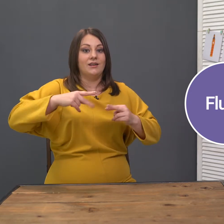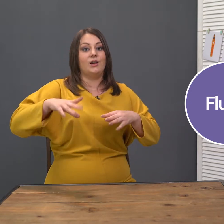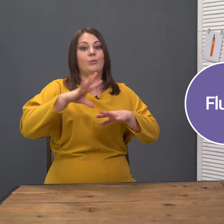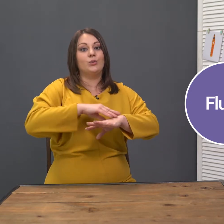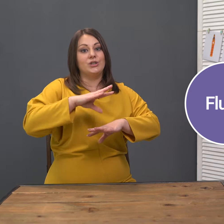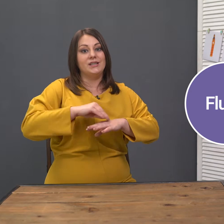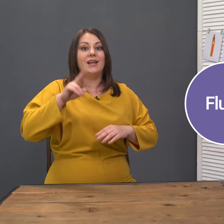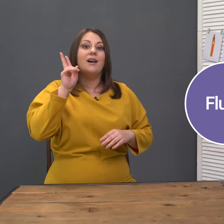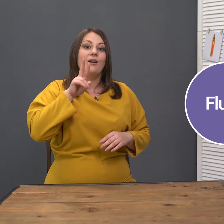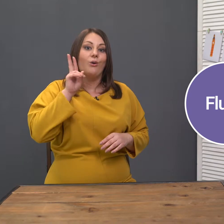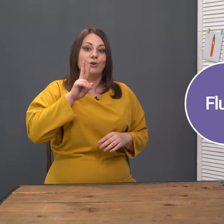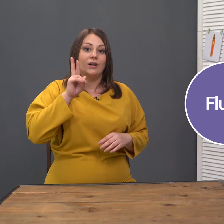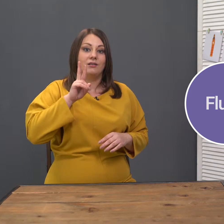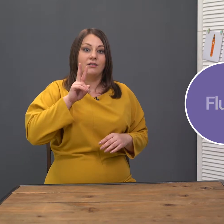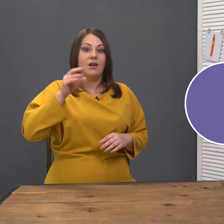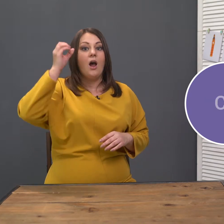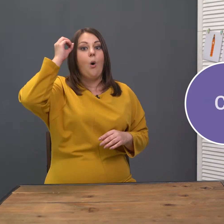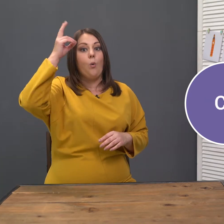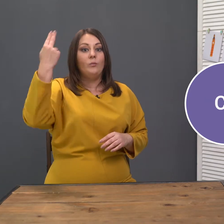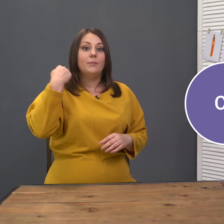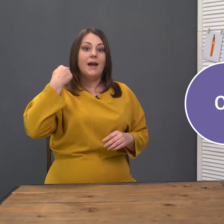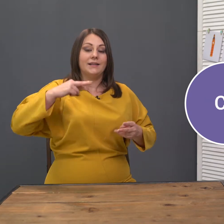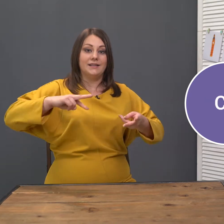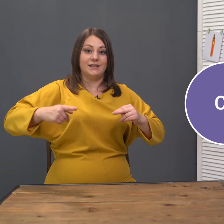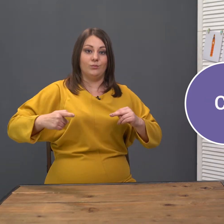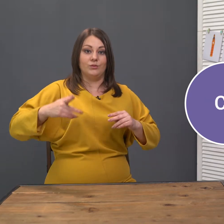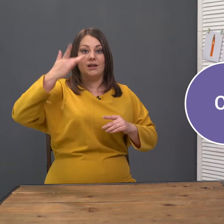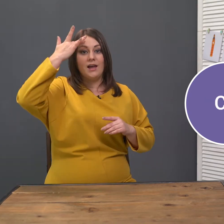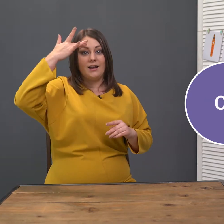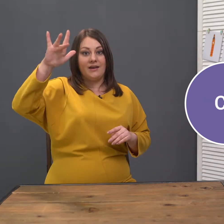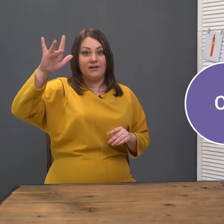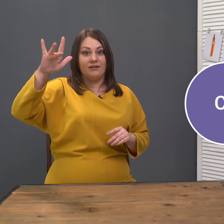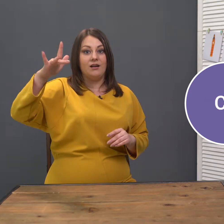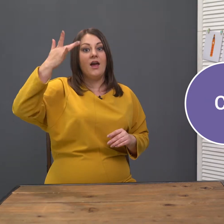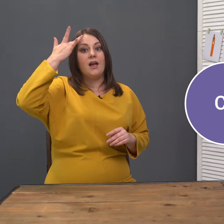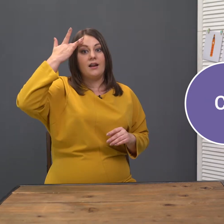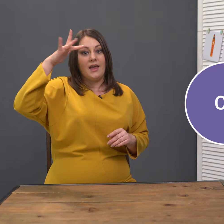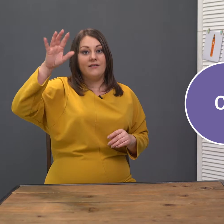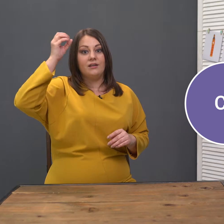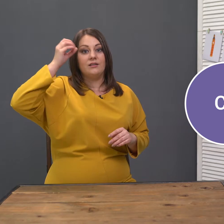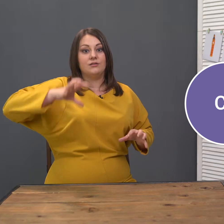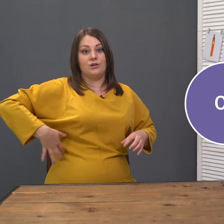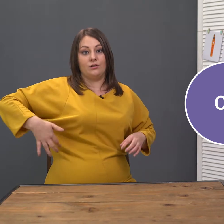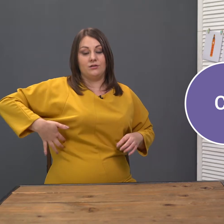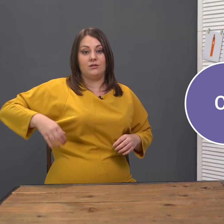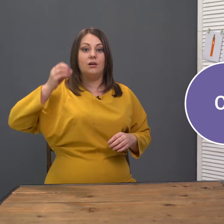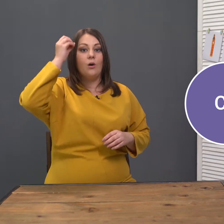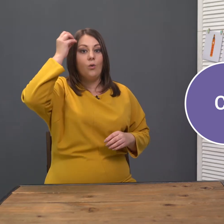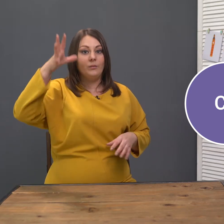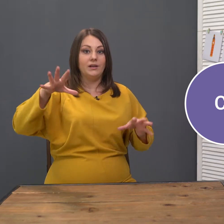Пушистая. Кошка. Умный по-английски будет. Клеве. Клеве. Док. Умный.